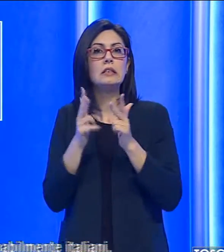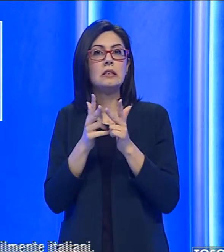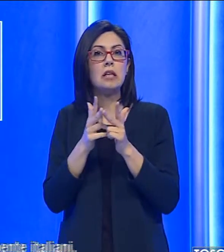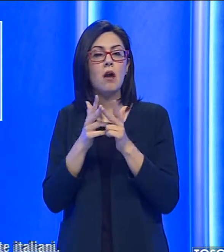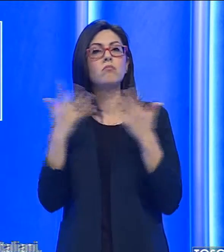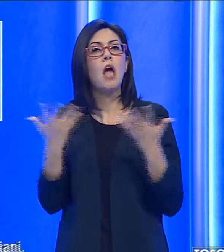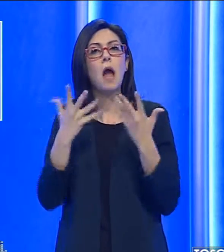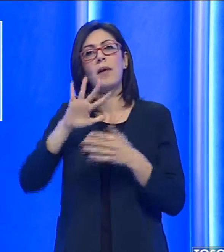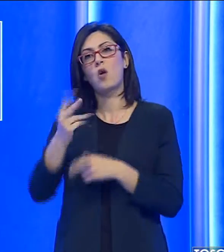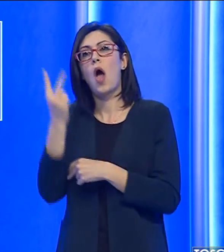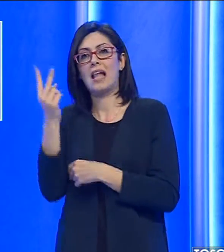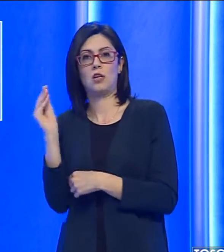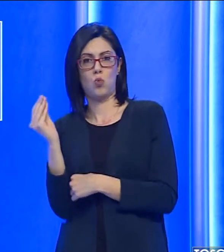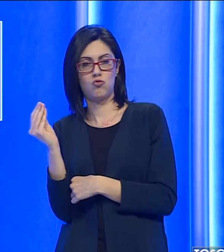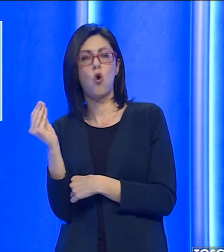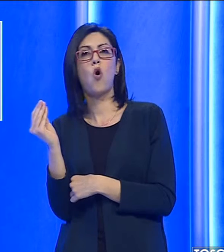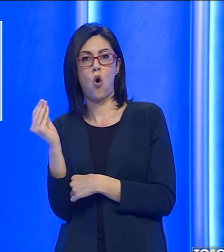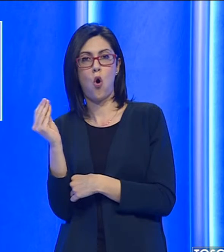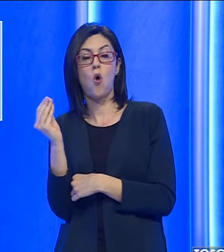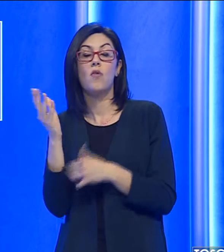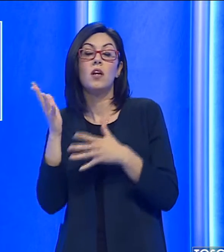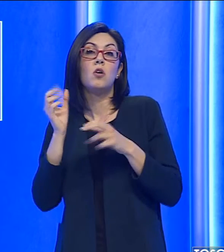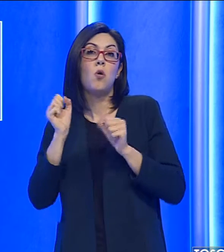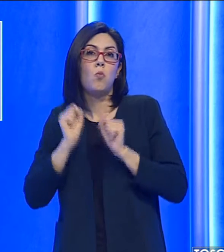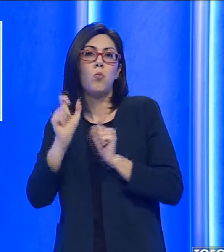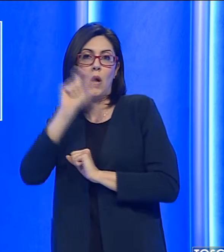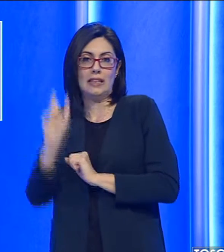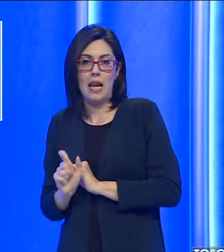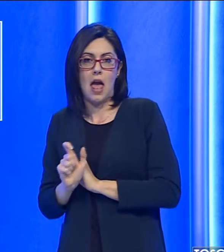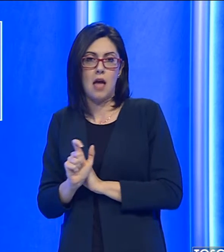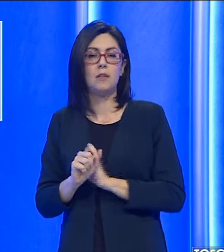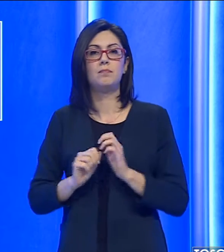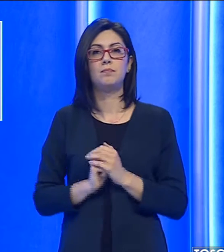altri due giovani, probabilmente italiani.